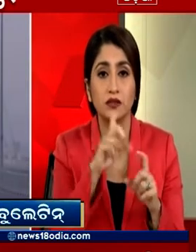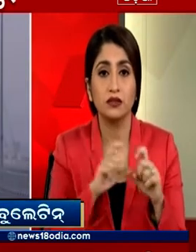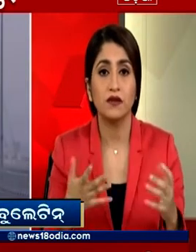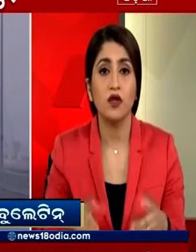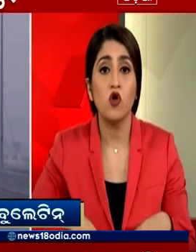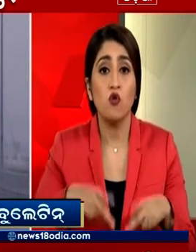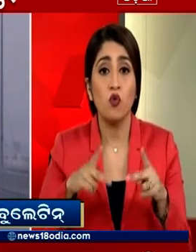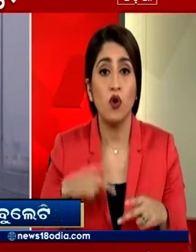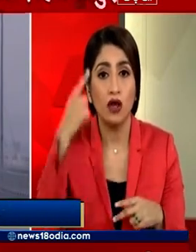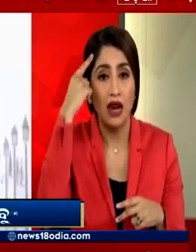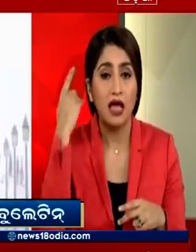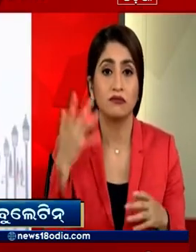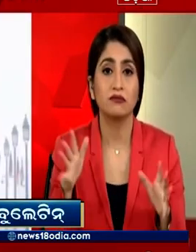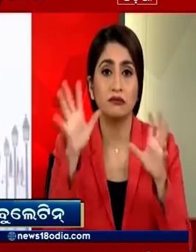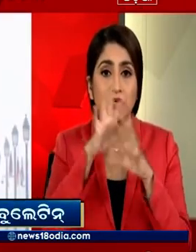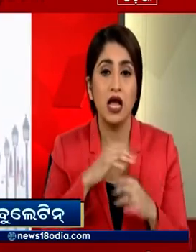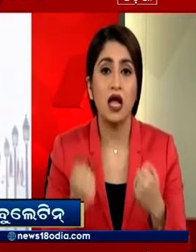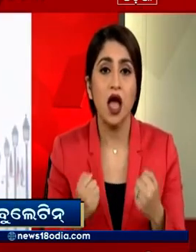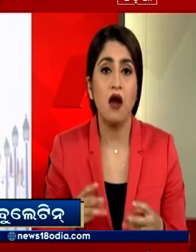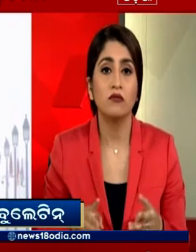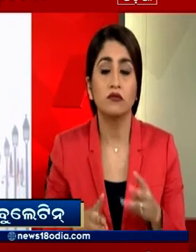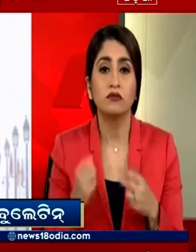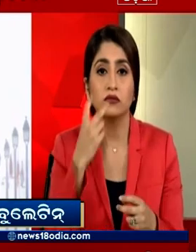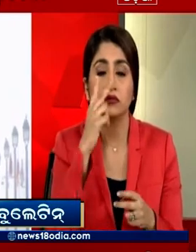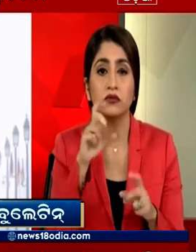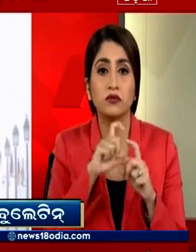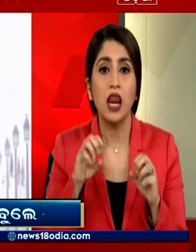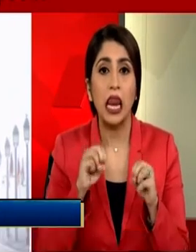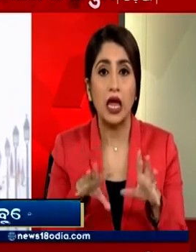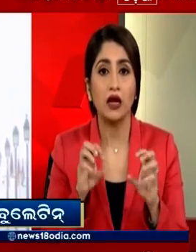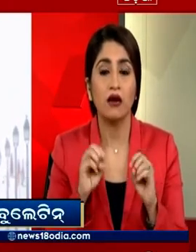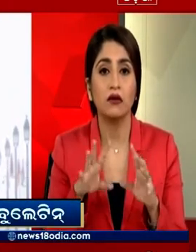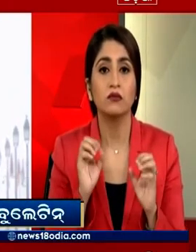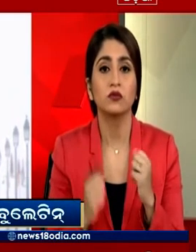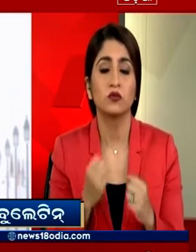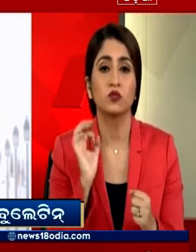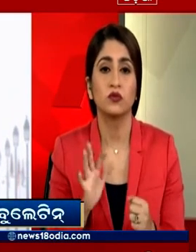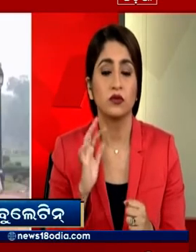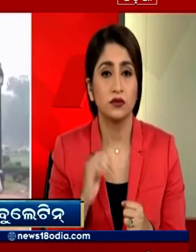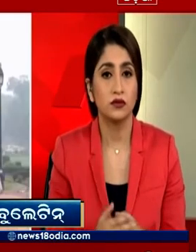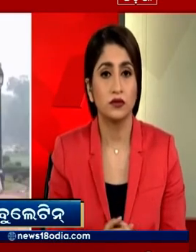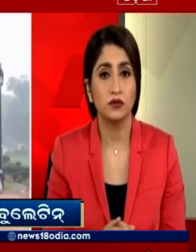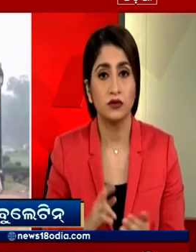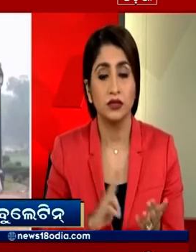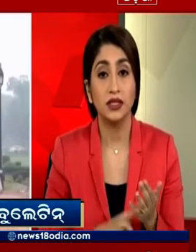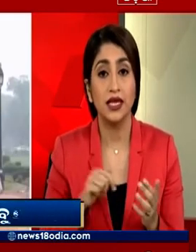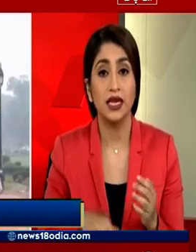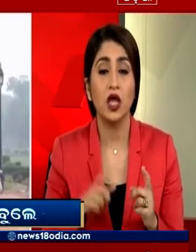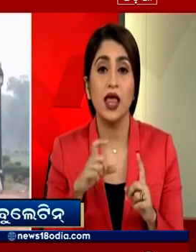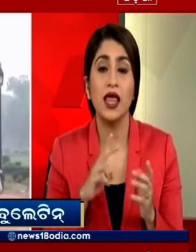सडकों पर कोरा चाने से गाड़ी चलाने वाले लोगों को दिन में हेडलाइट का इस्तमाल करना पड़ रहा है दिली NCR की हवा